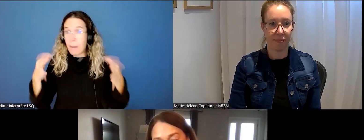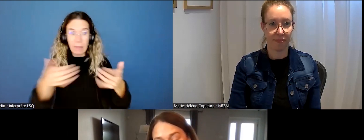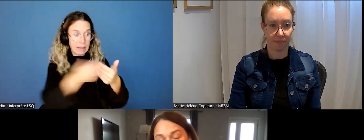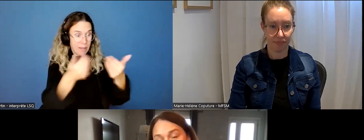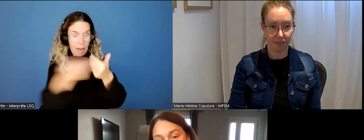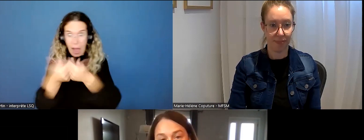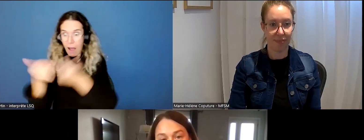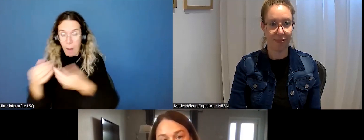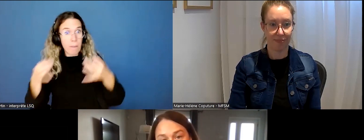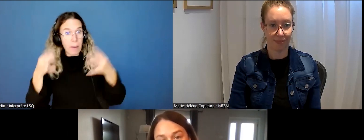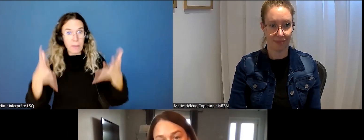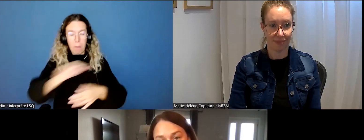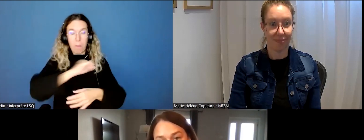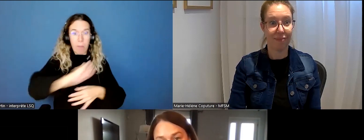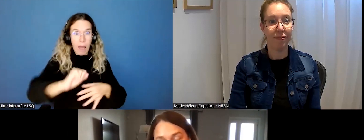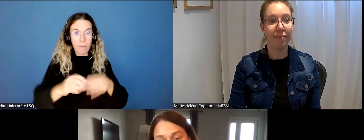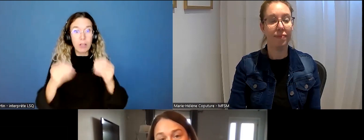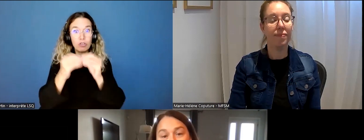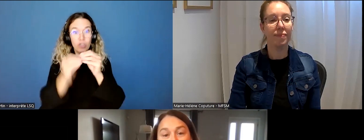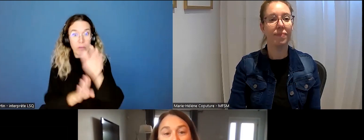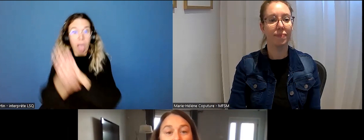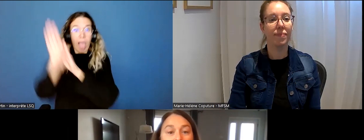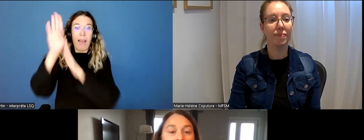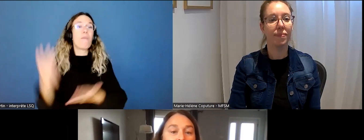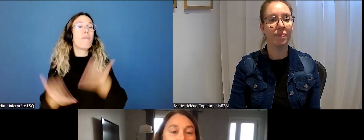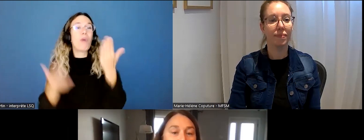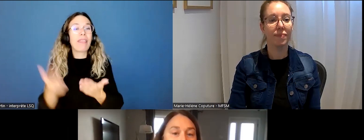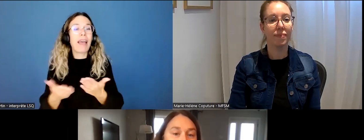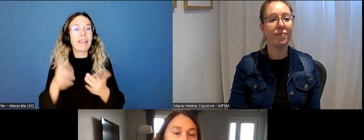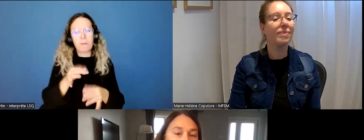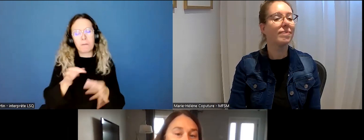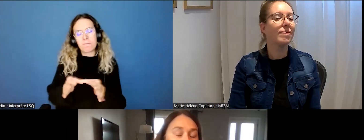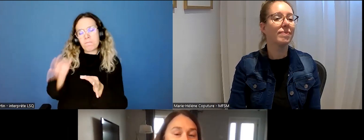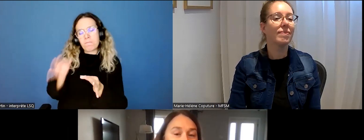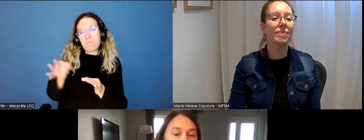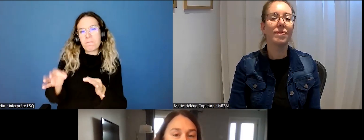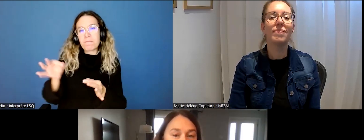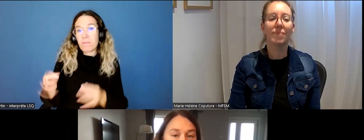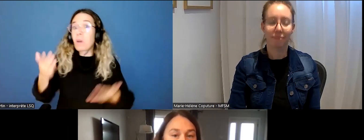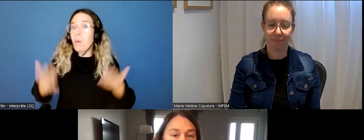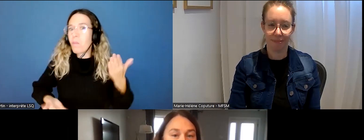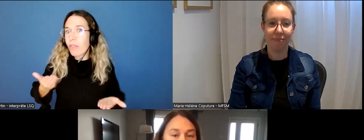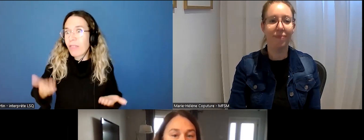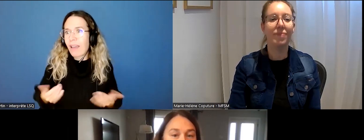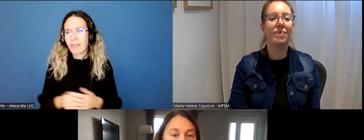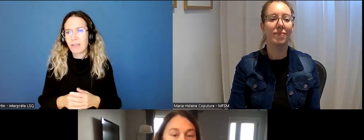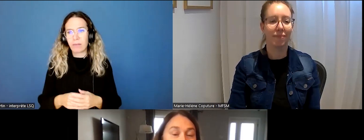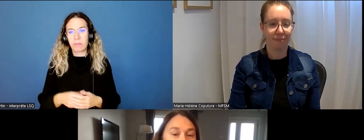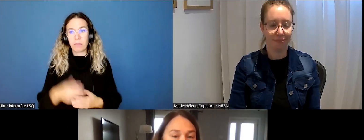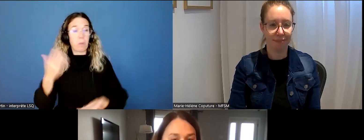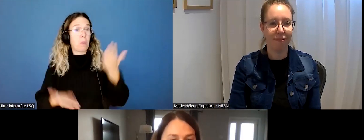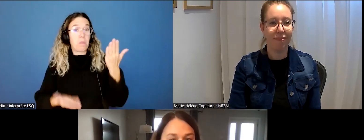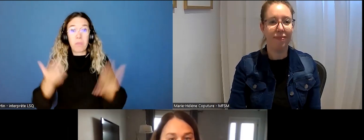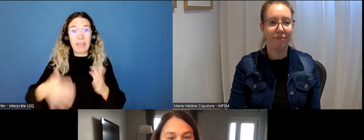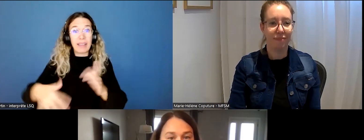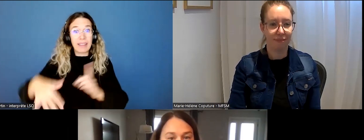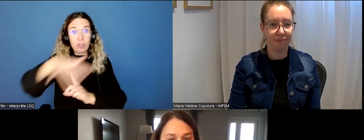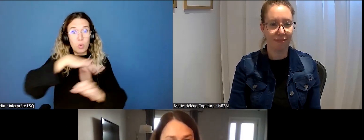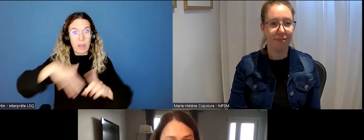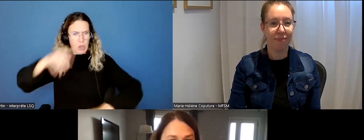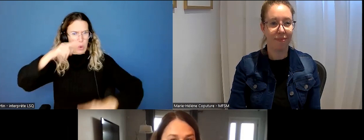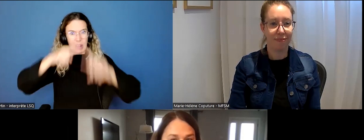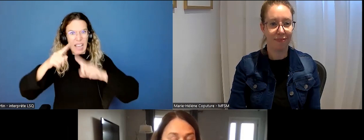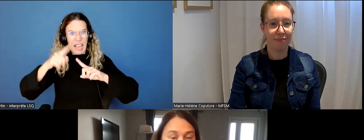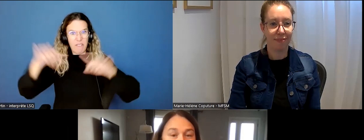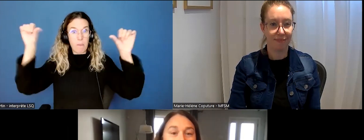-être que ça a pu faire en sorte qu'il y plus de féminicides à ce moment-là, mais peut-être aussi que les situations s'étaient plus aggravées à cause